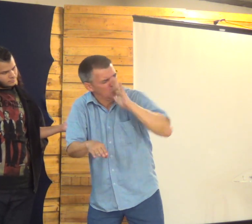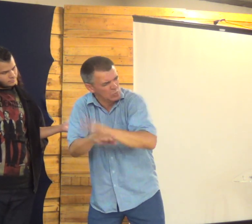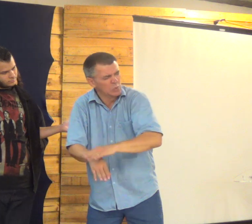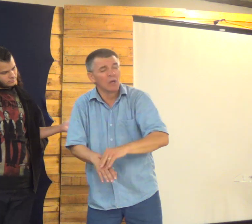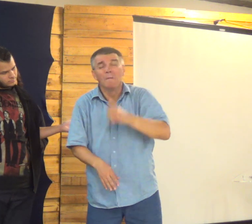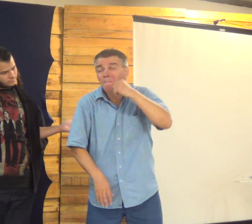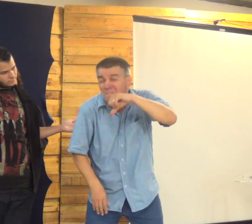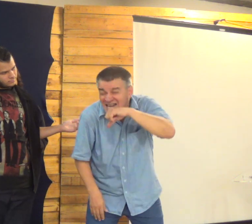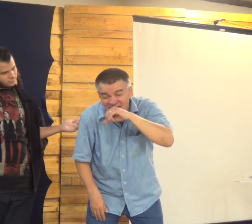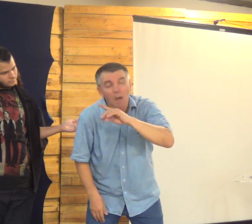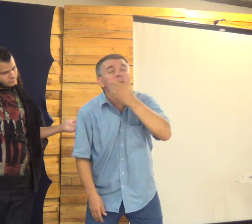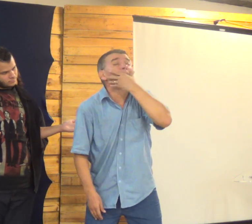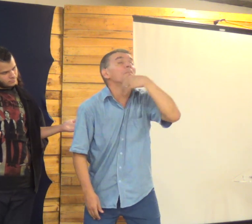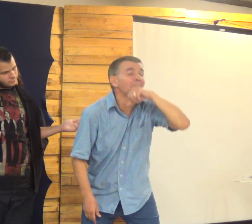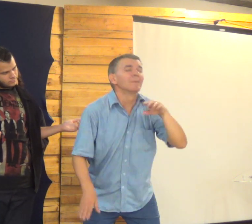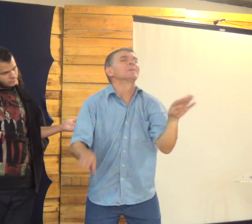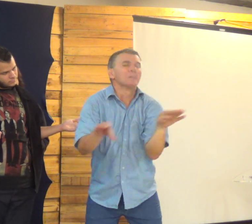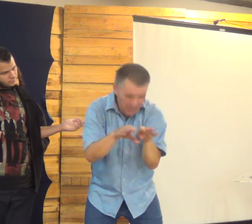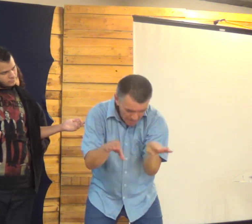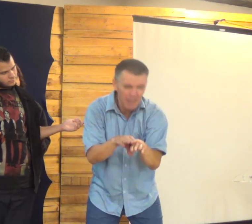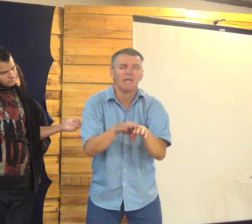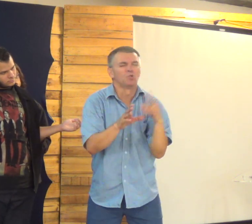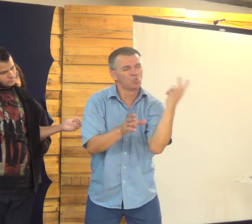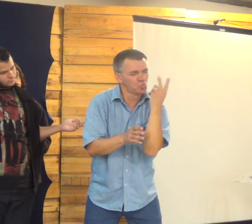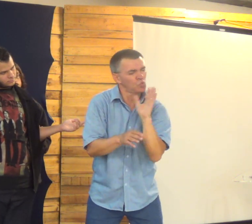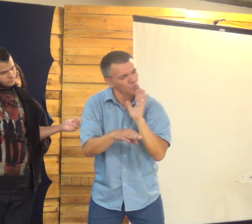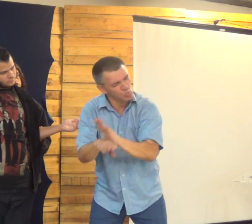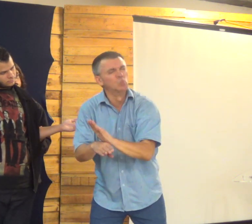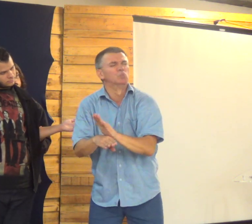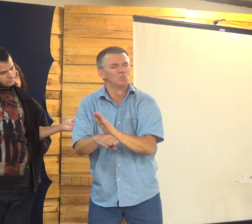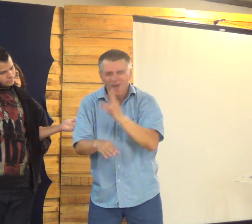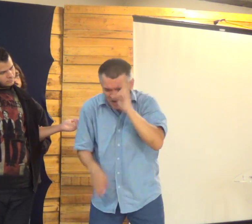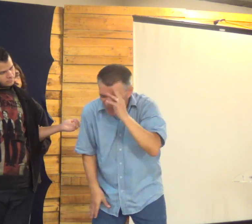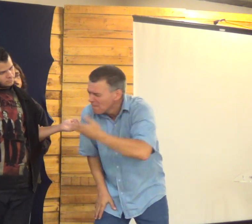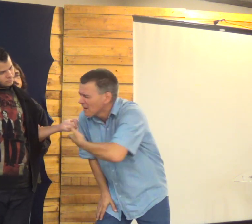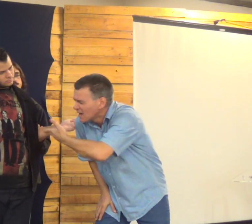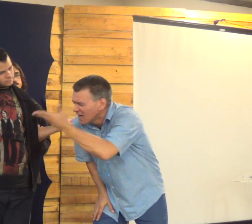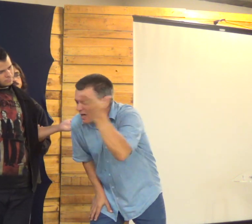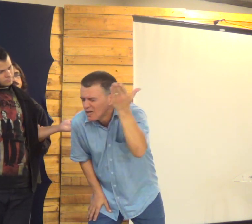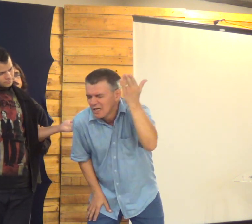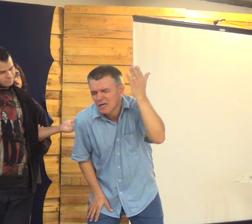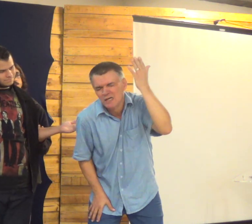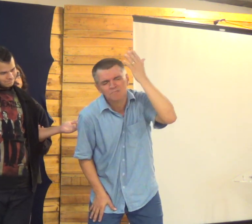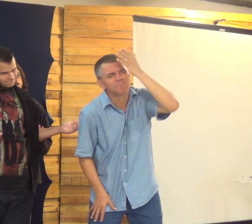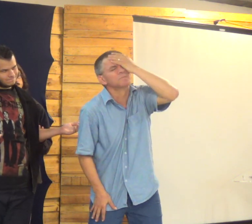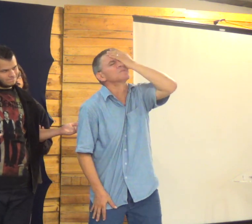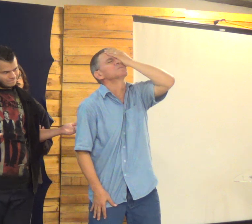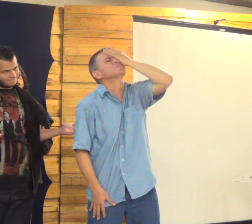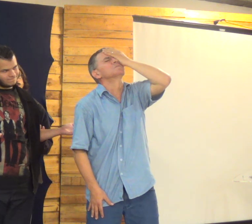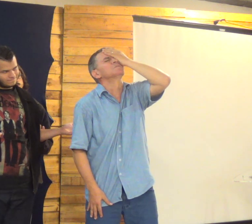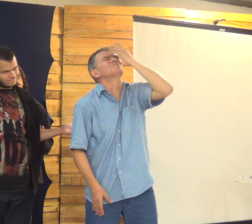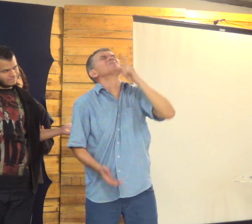que eles podiam comer Aquilo que eles podiam se vestir também Pessoas que estiveram perto deles